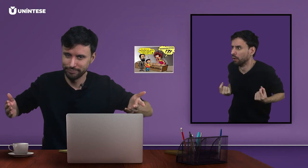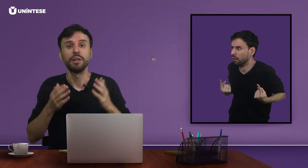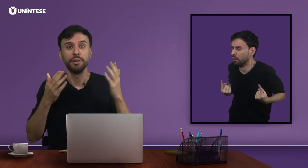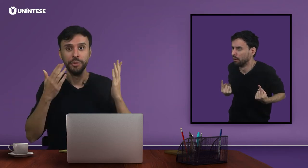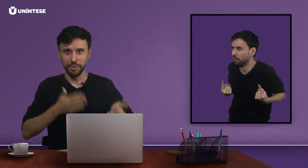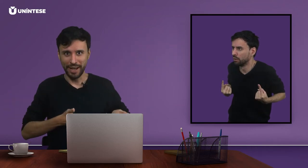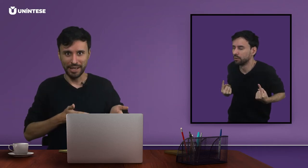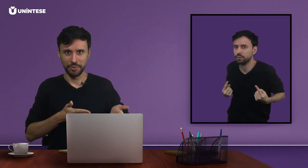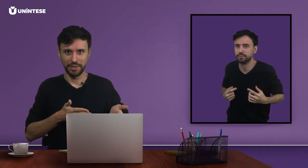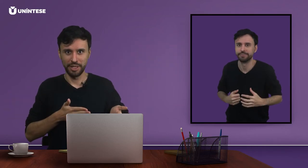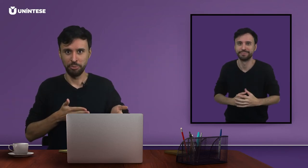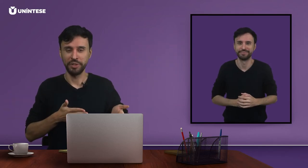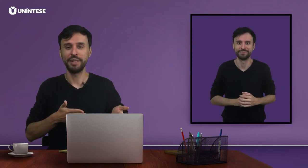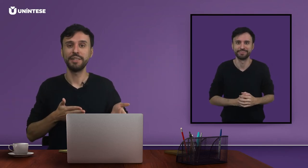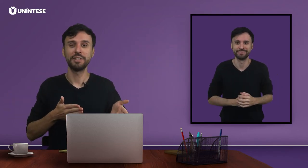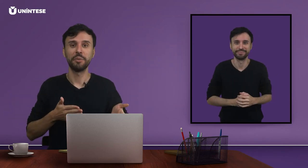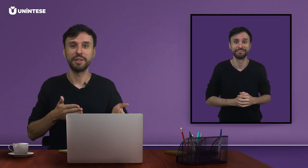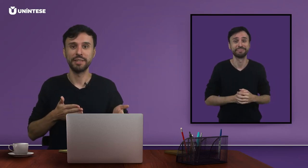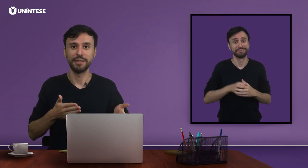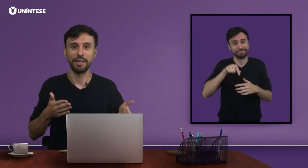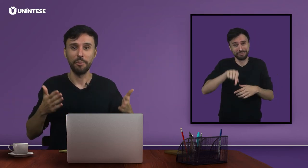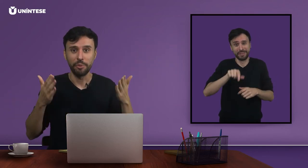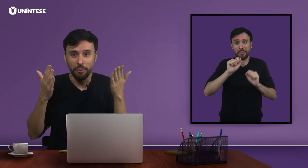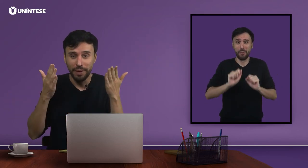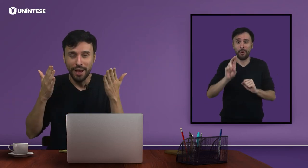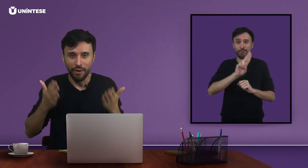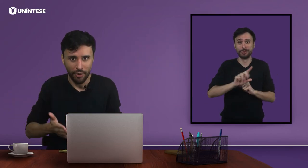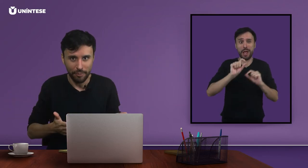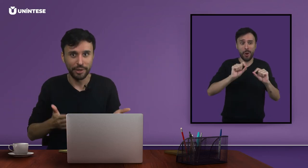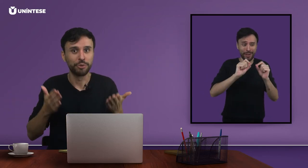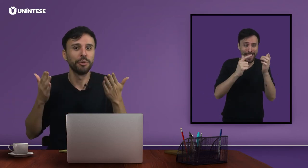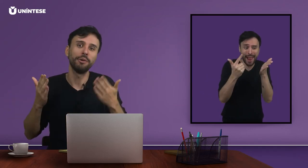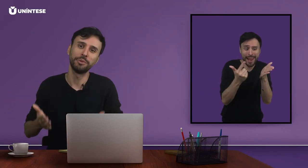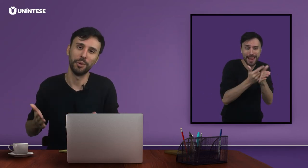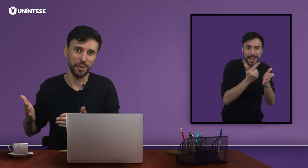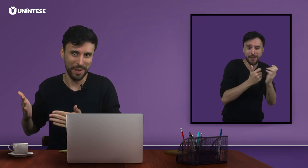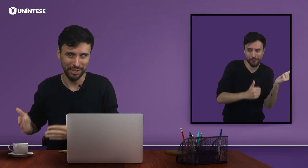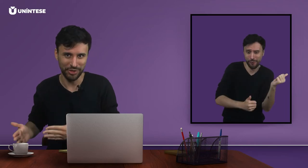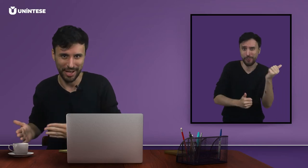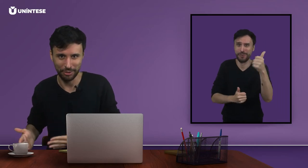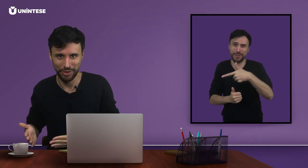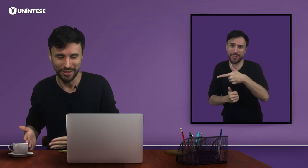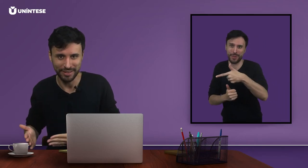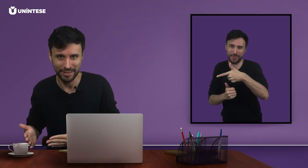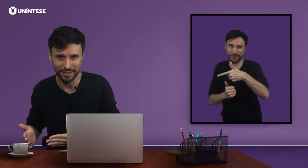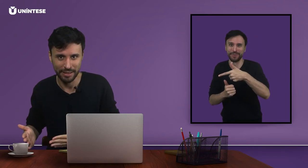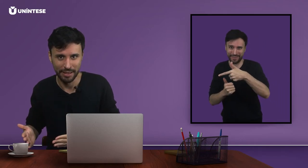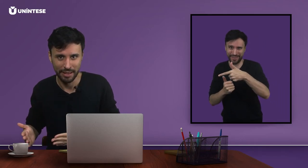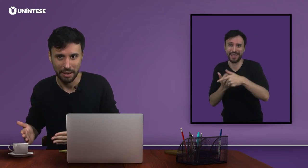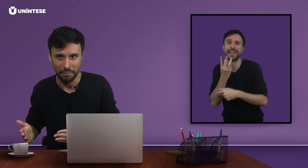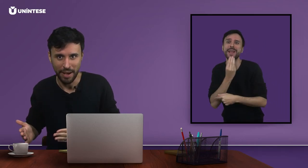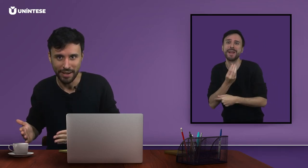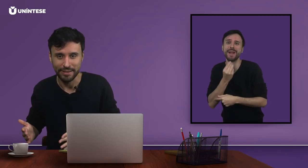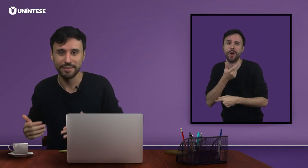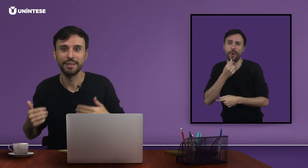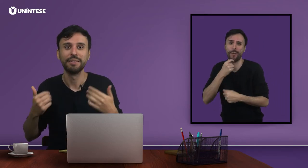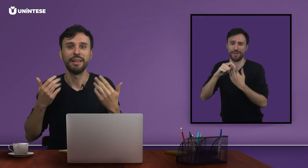No caso aqui, poderia ter sido apresentada a própria obra do autor Machado de Assis. Mas, na